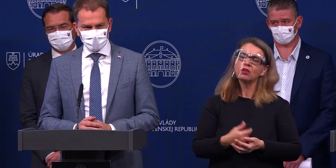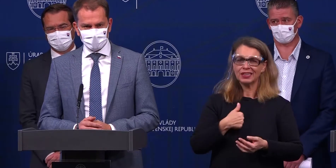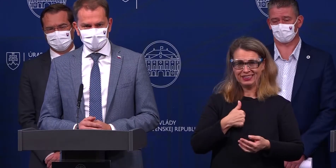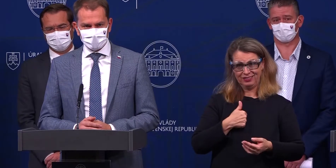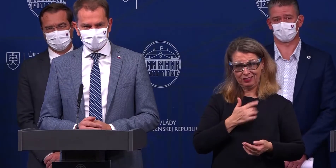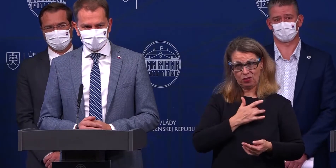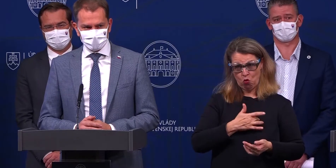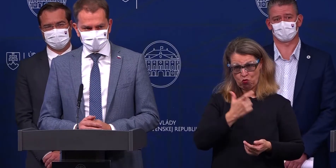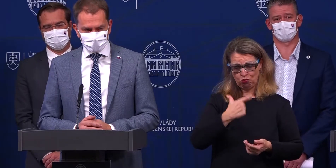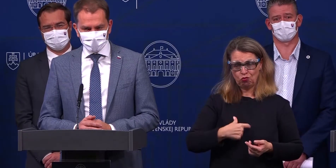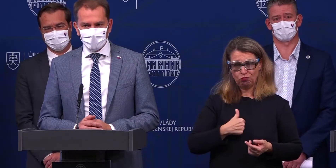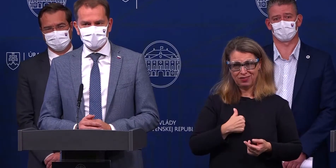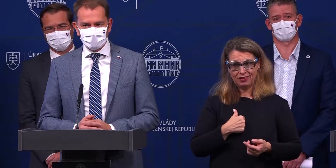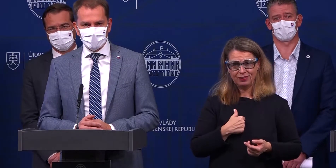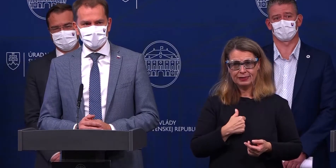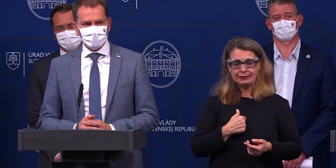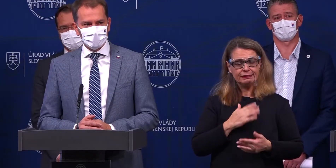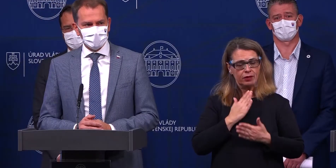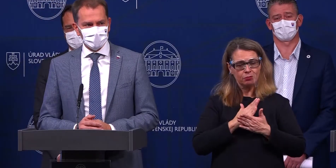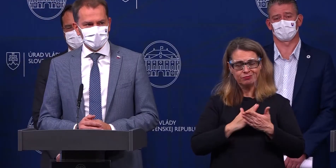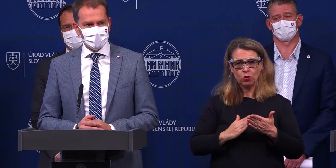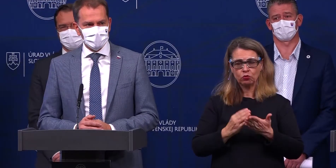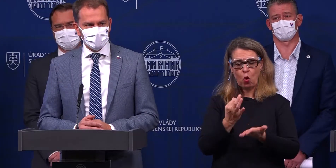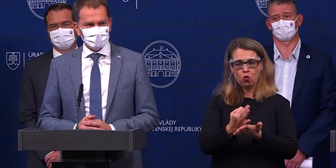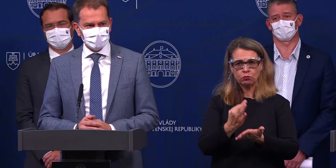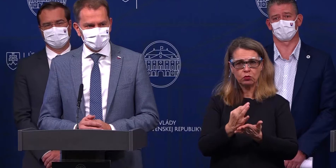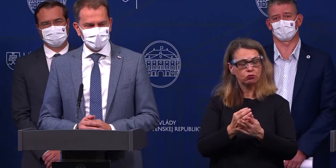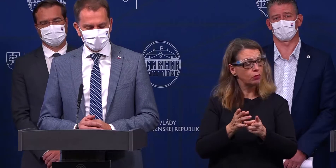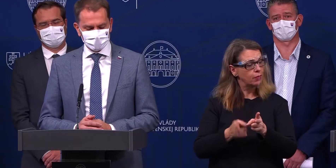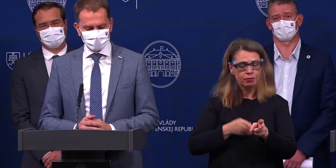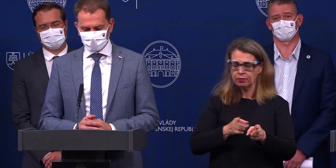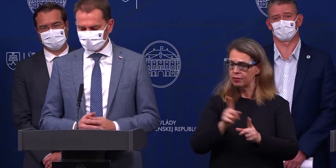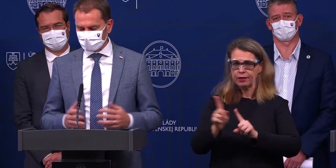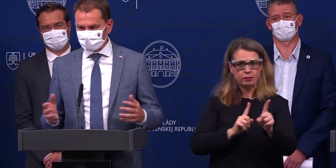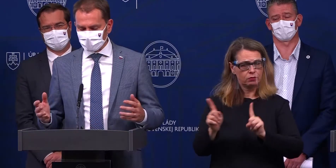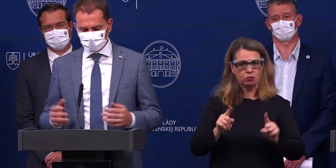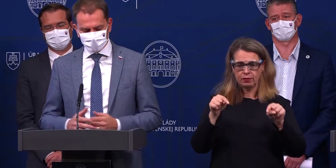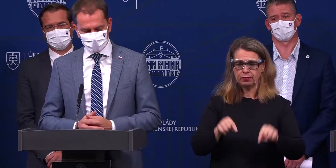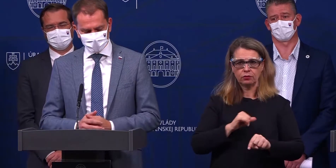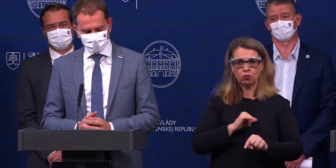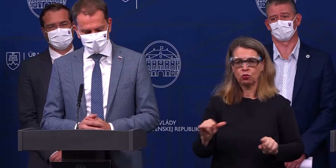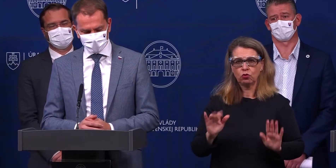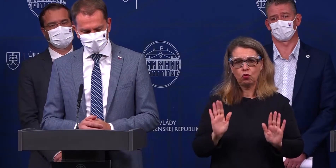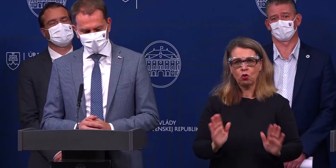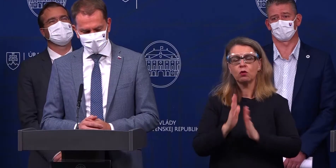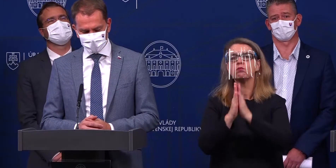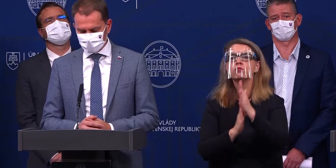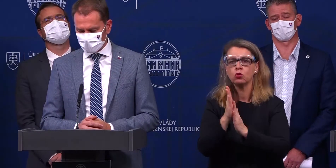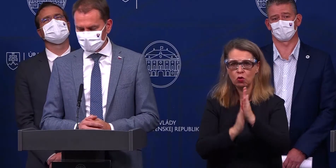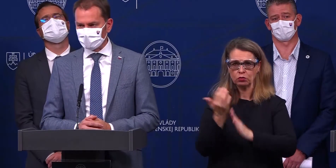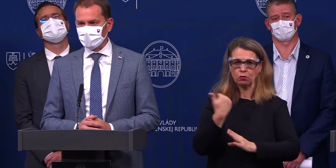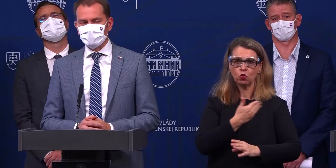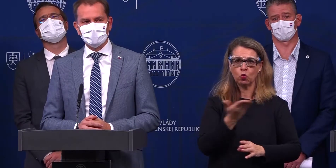osobne dôrazne, dôrazne odporúčam necestovať tento rok, keď to môžem dovoliť a poprosiť ľudí.